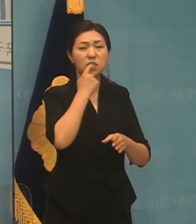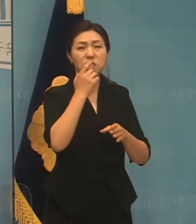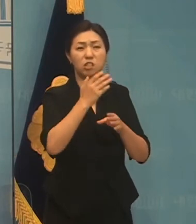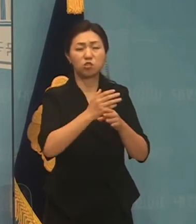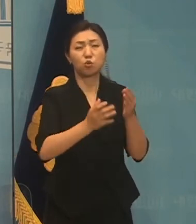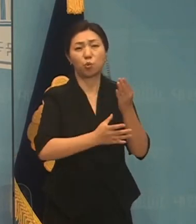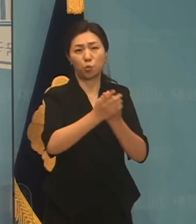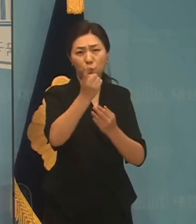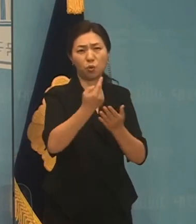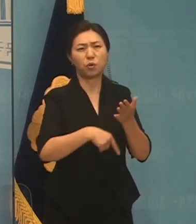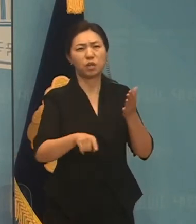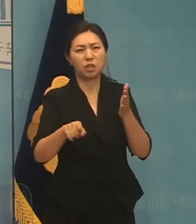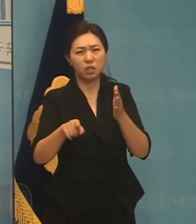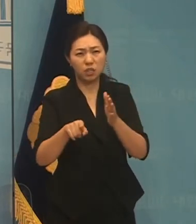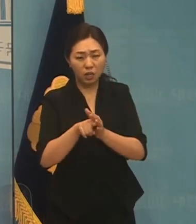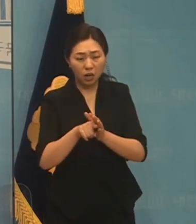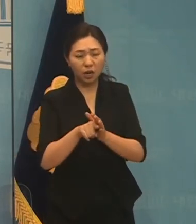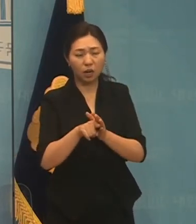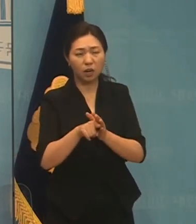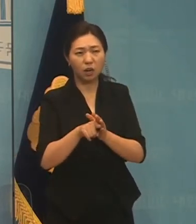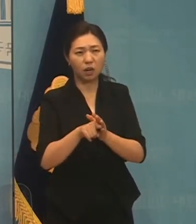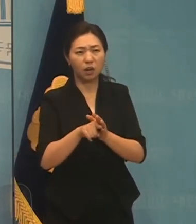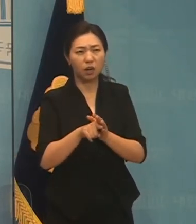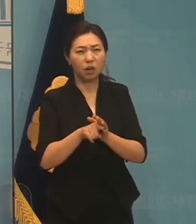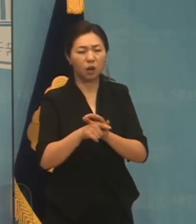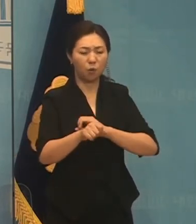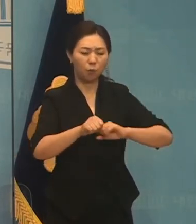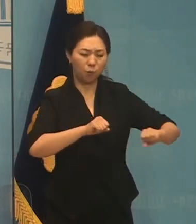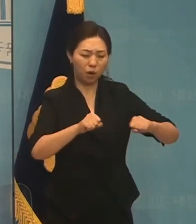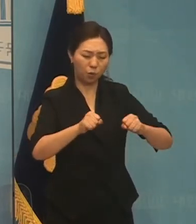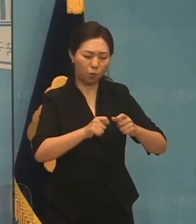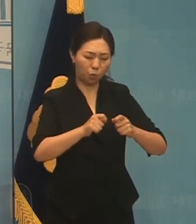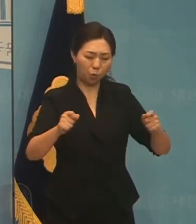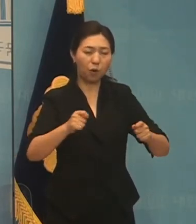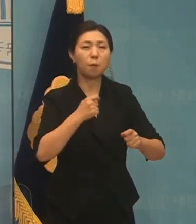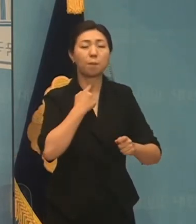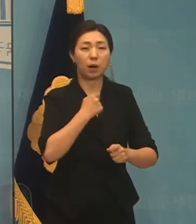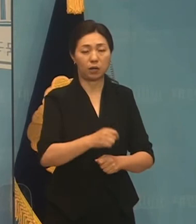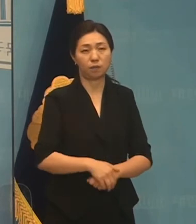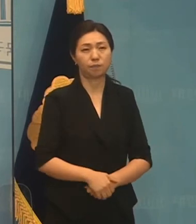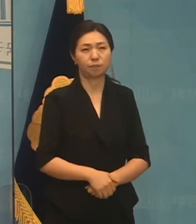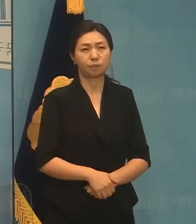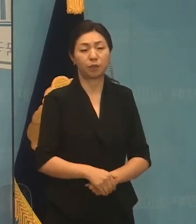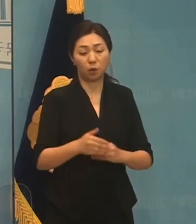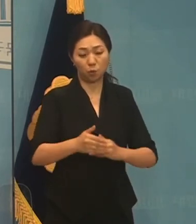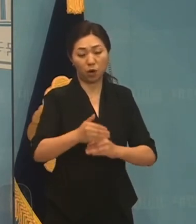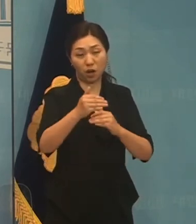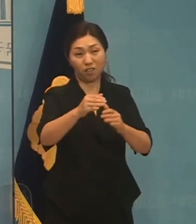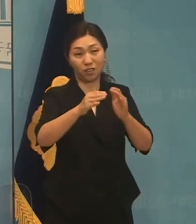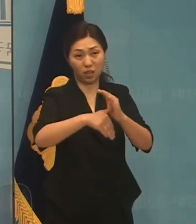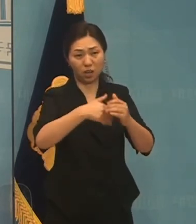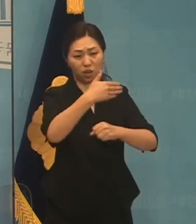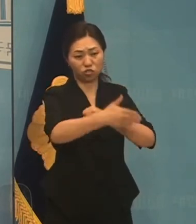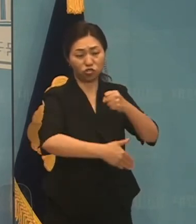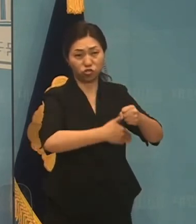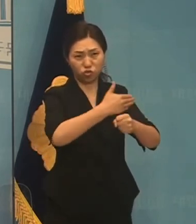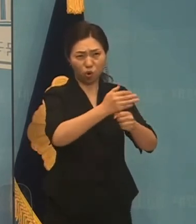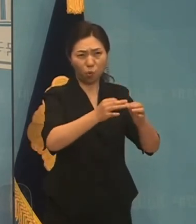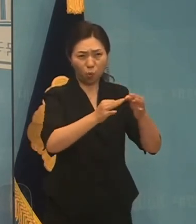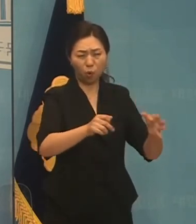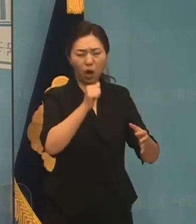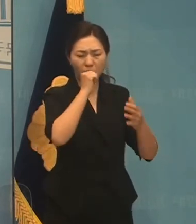권익 보장을 위해 민주화운동을 해왔습니다. 그 과정에서 9년간의 진영과